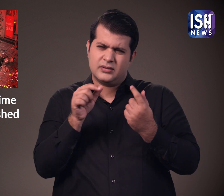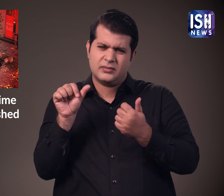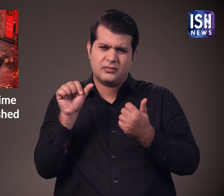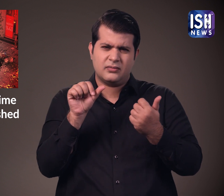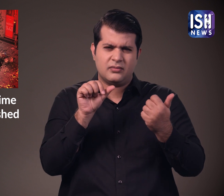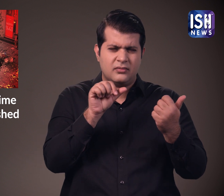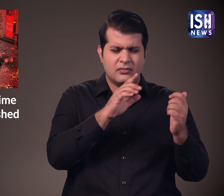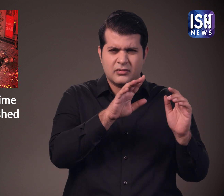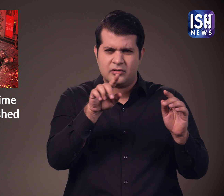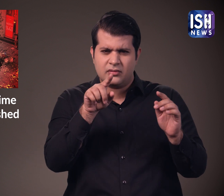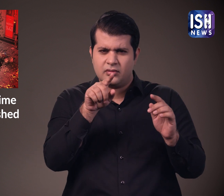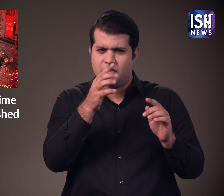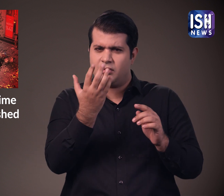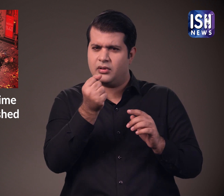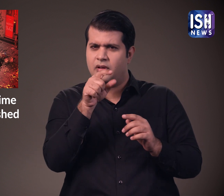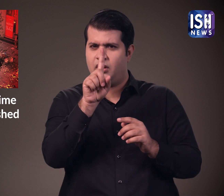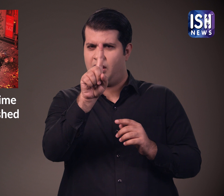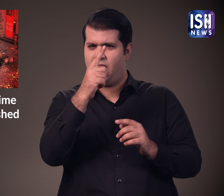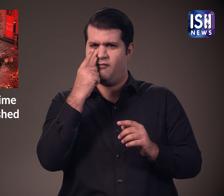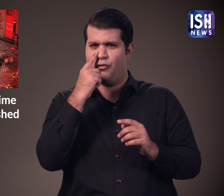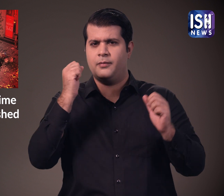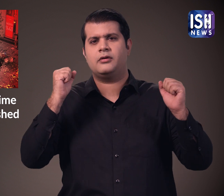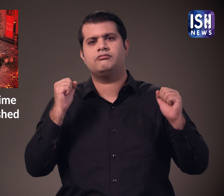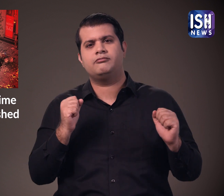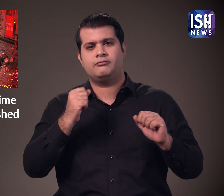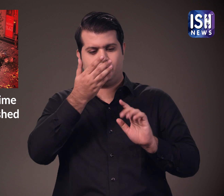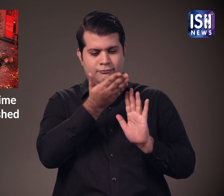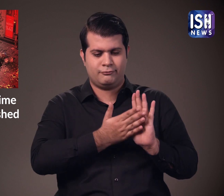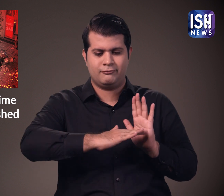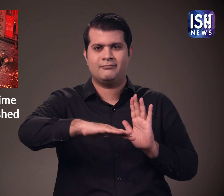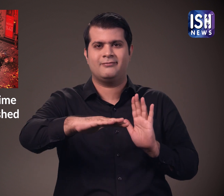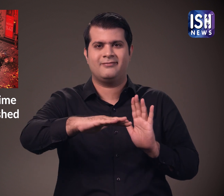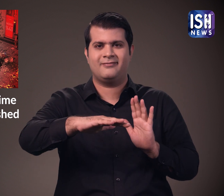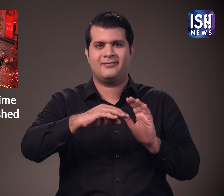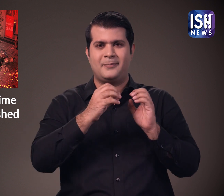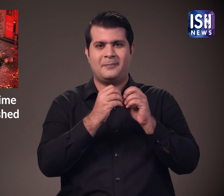में देखा गया कि एक महिला करीब 40 मिनिट तक एक बेंच पर बैठी